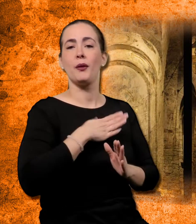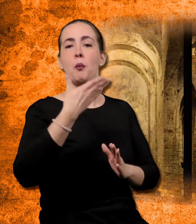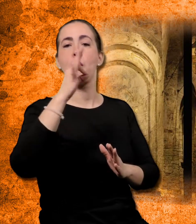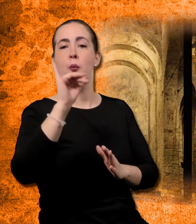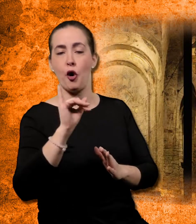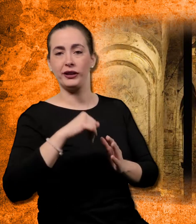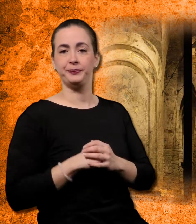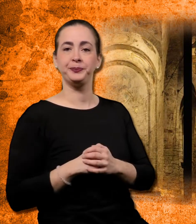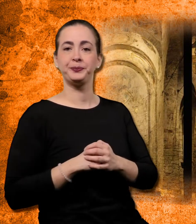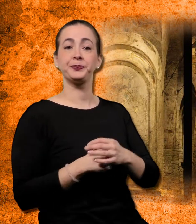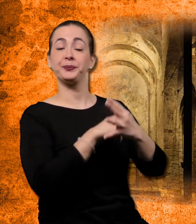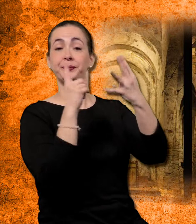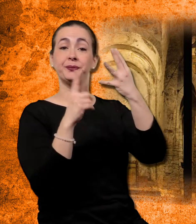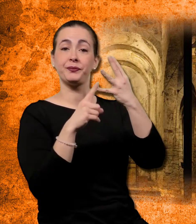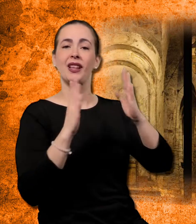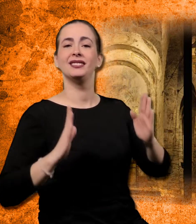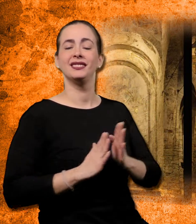Santa Maria de Cardet i l'Assumpció de Coll.